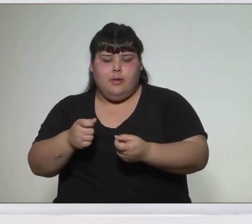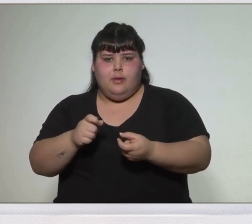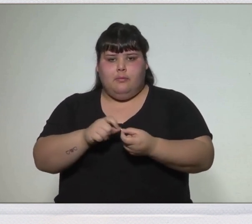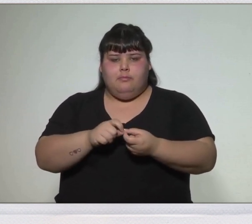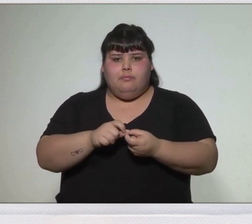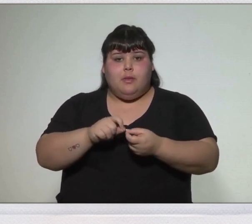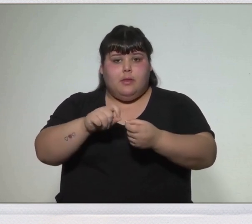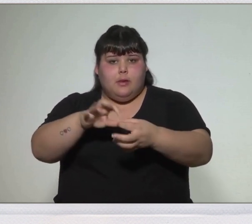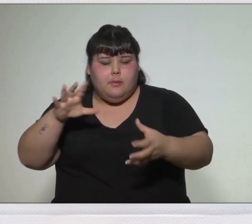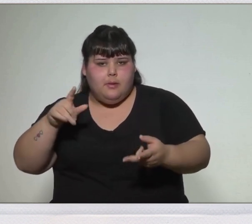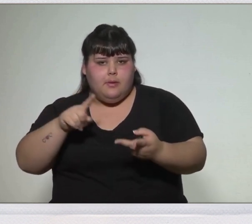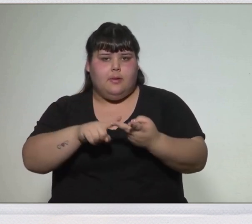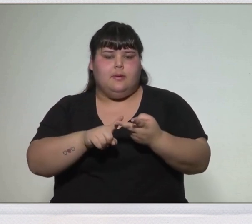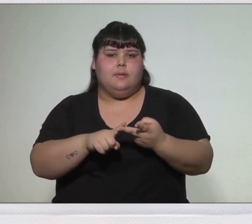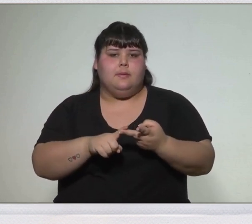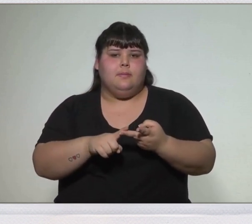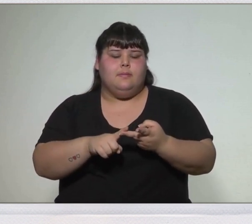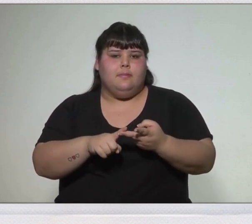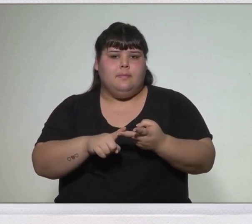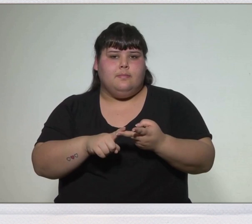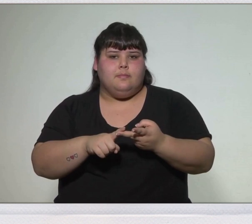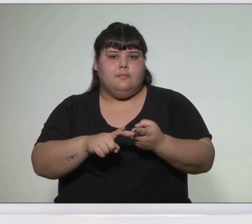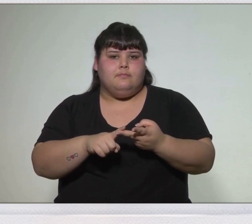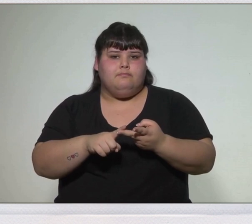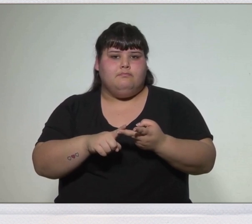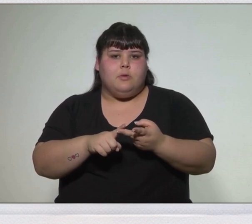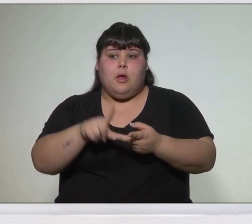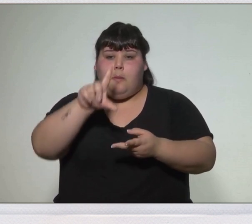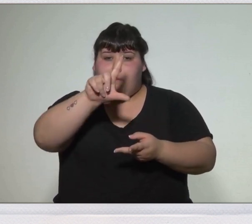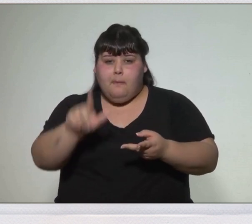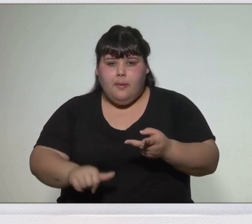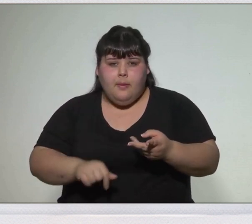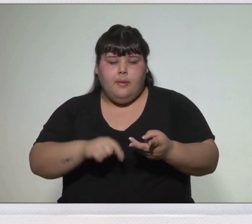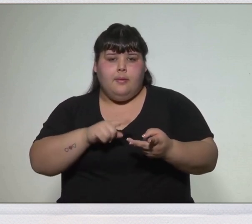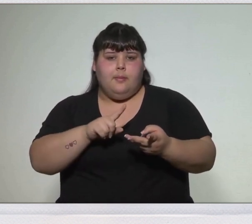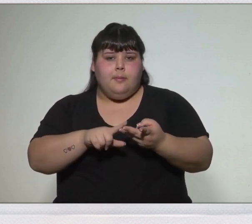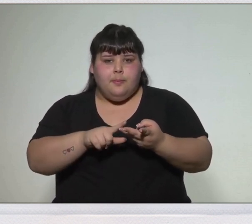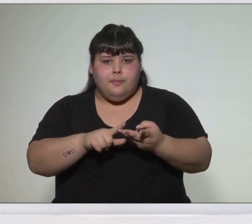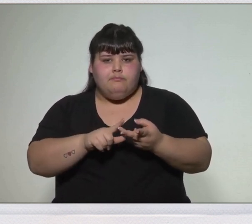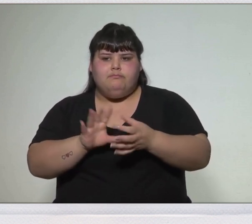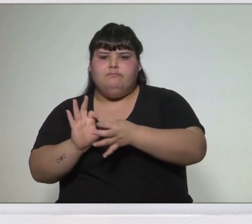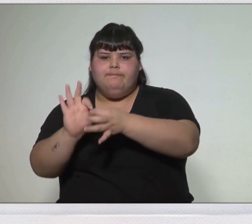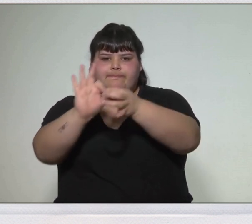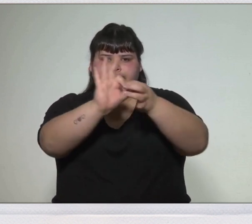independencia, república y federalismo.